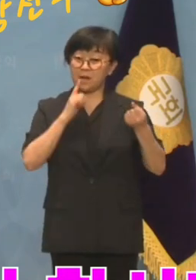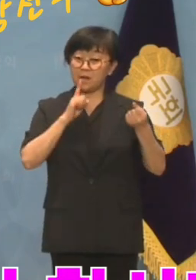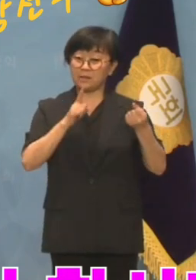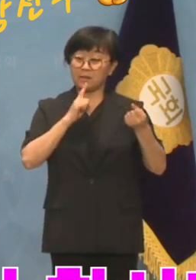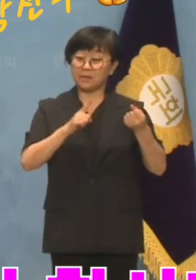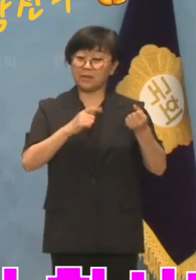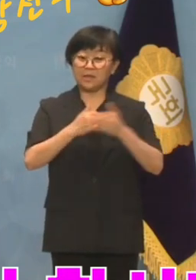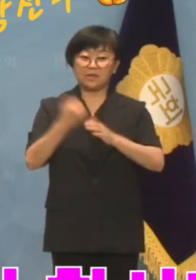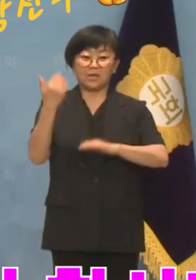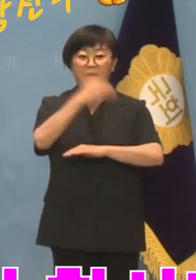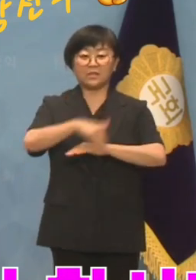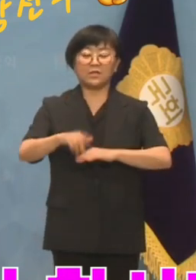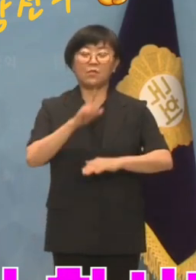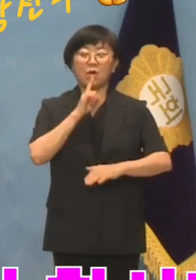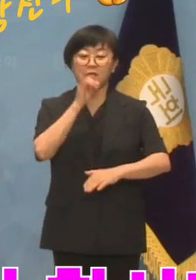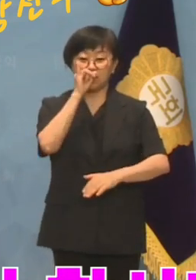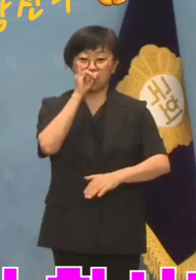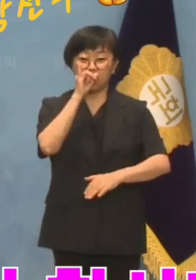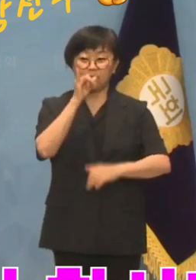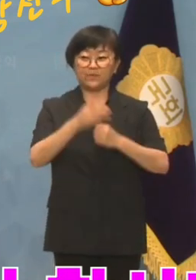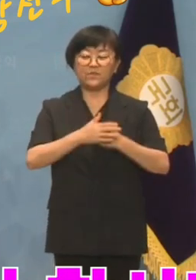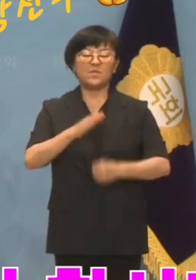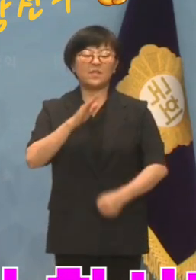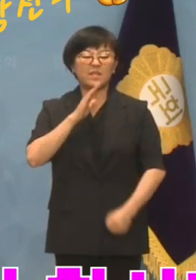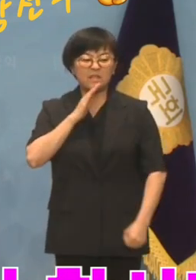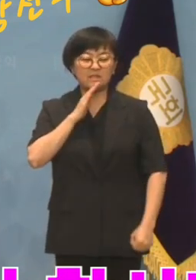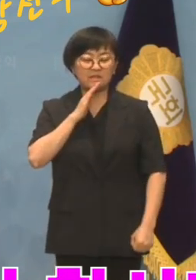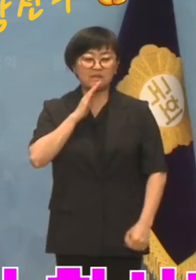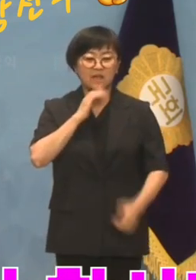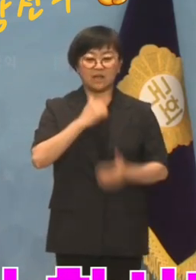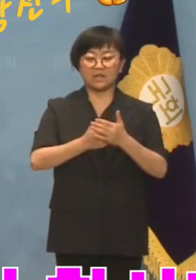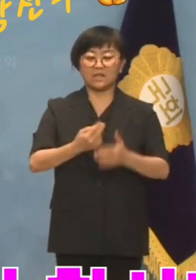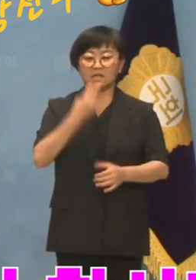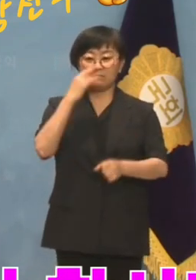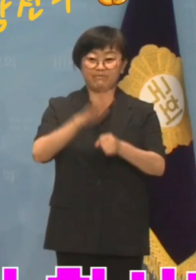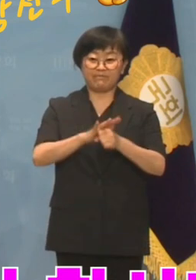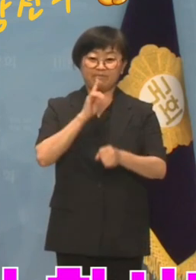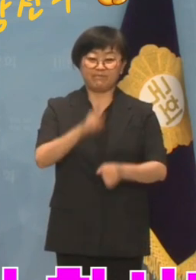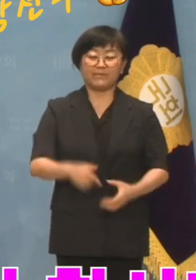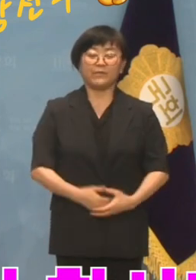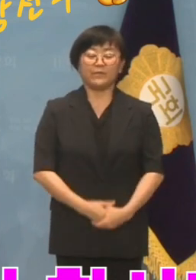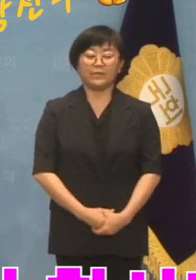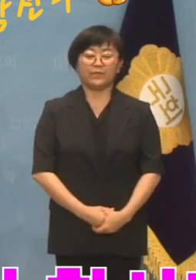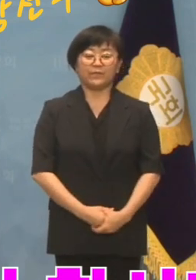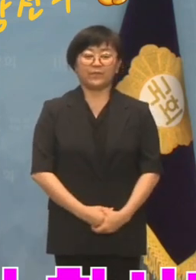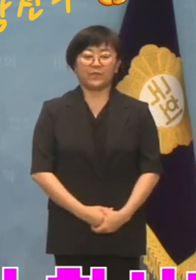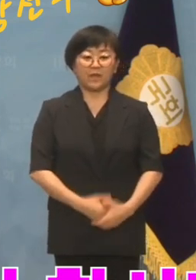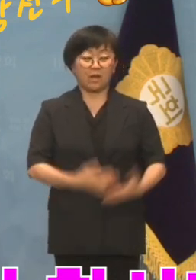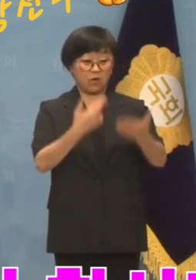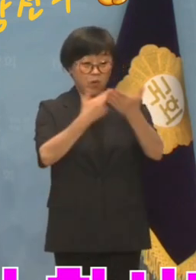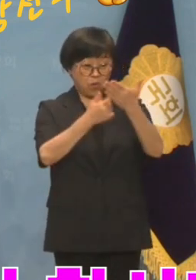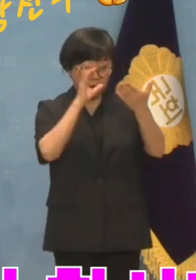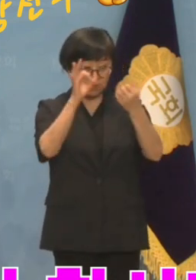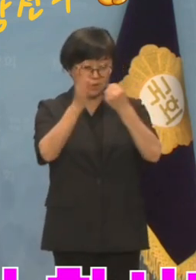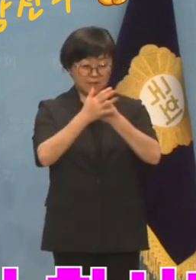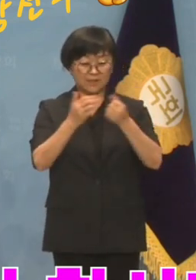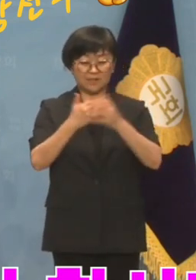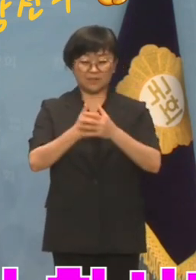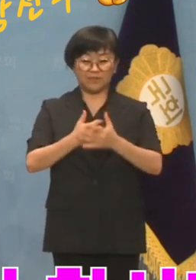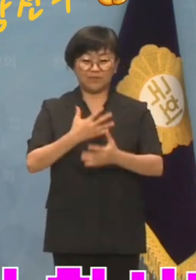챙기겠다는 정략적 태도를 보이고 있으니 참으로 후한 무치합니다. 거울에 비친